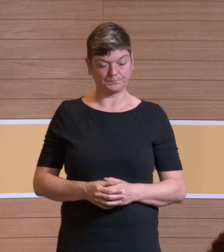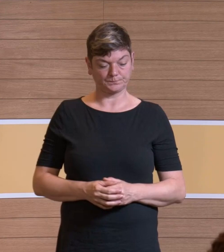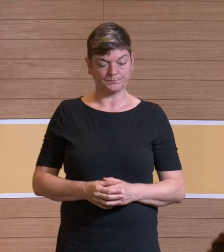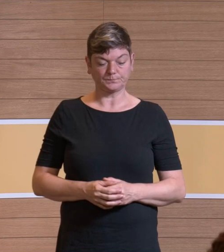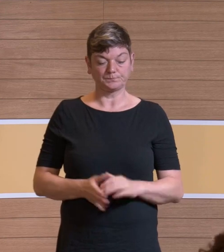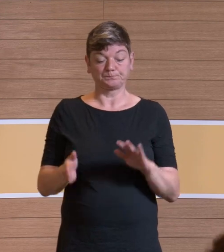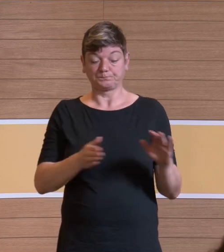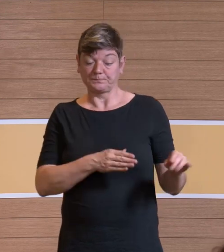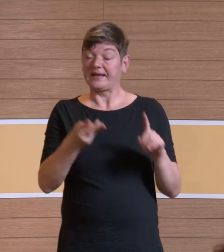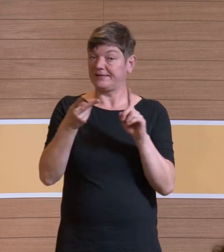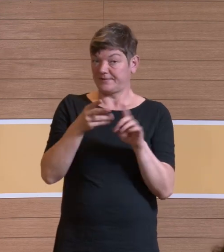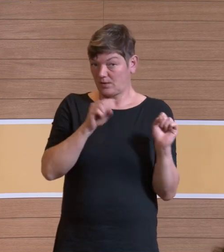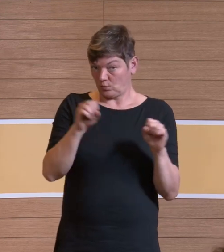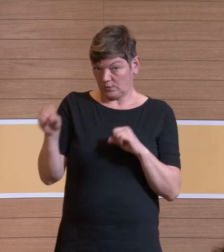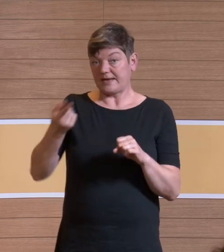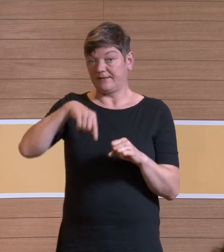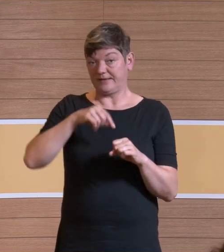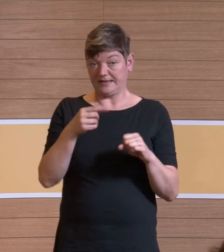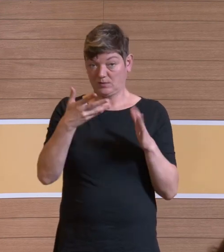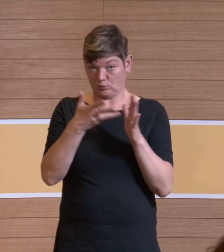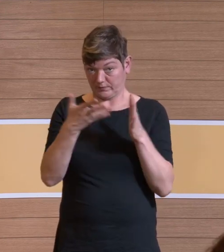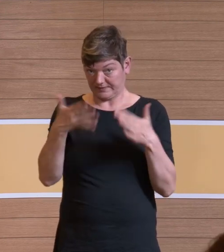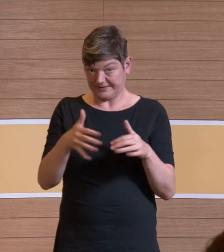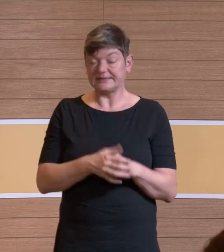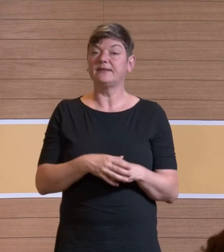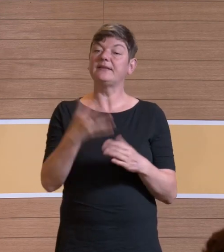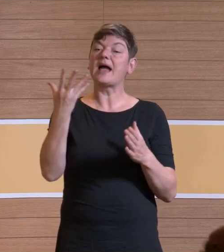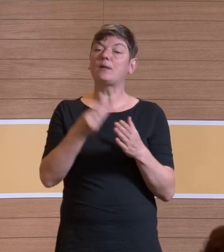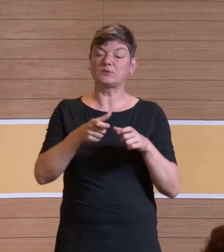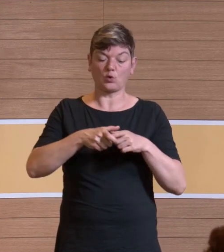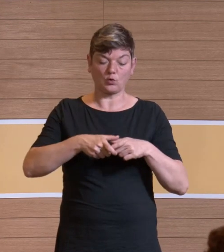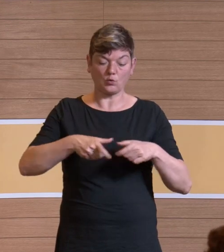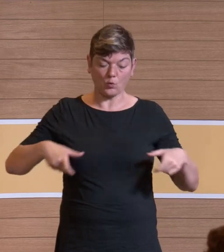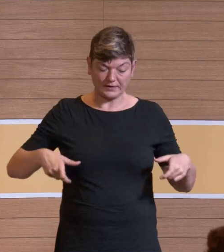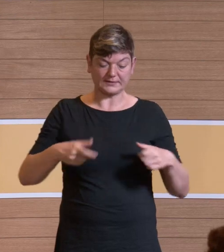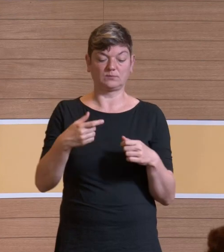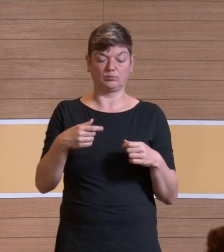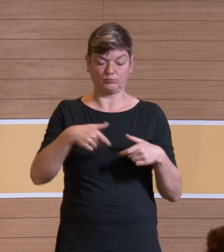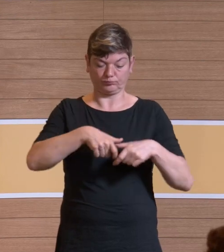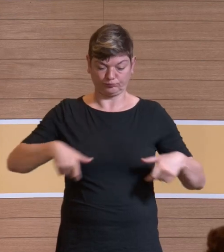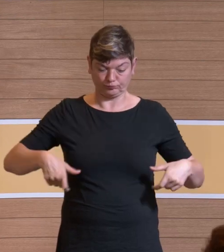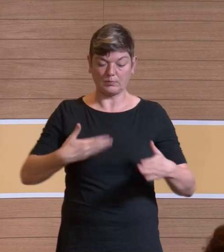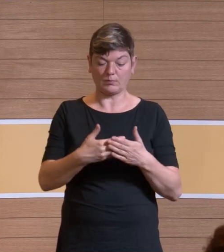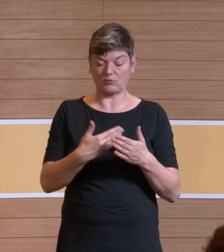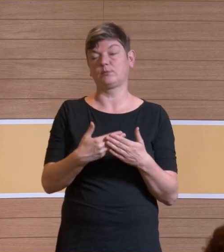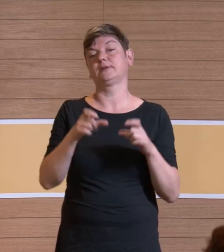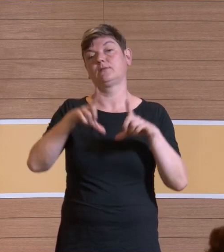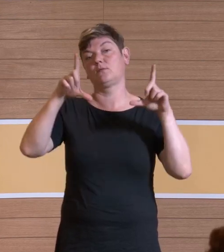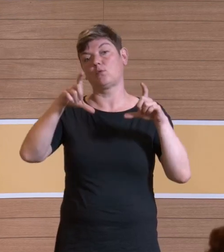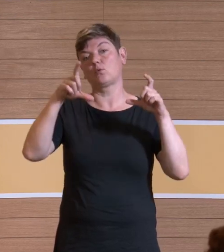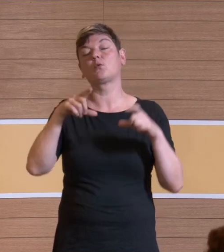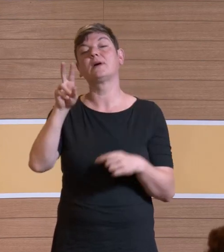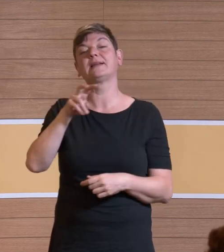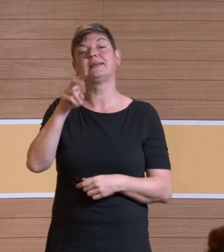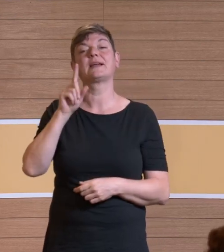Zweite Variante, die wir prüfen, sind Absauggurte, die der Operateur bekommt. Hier aus der Klinik von Frau